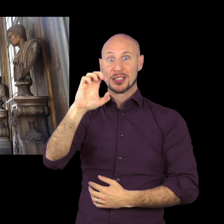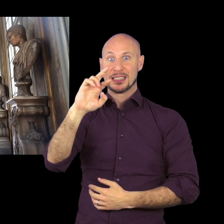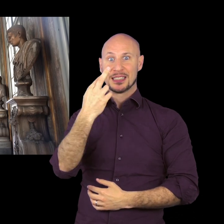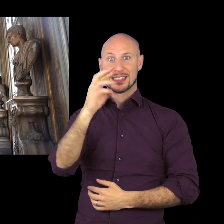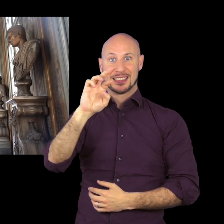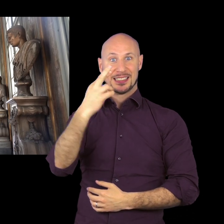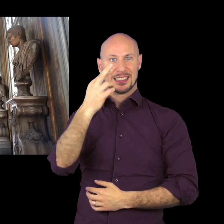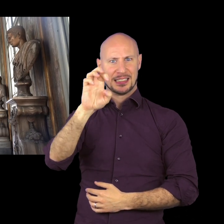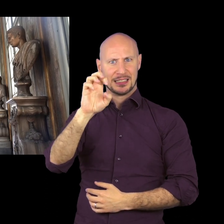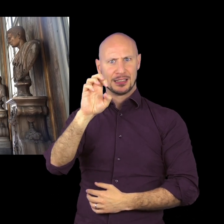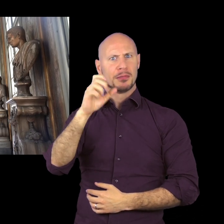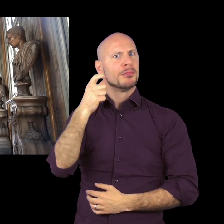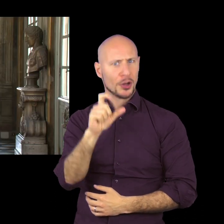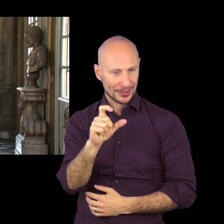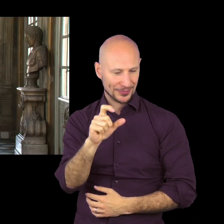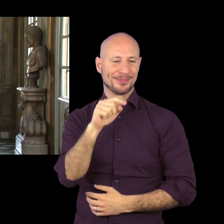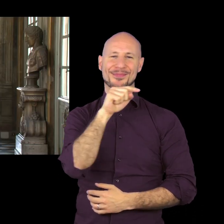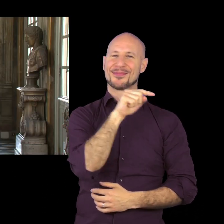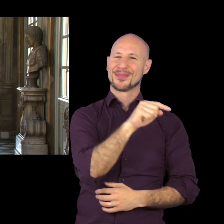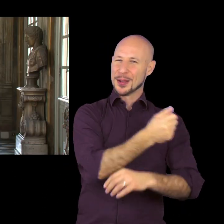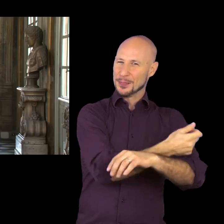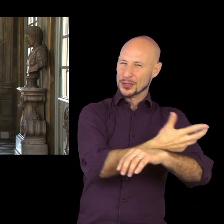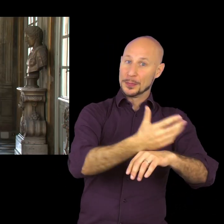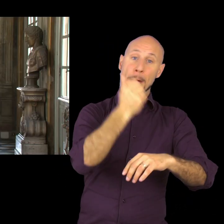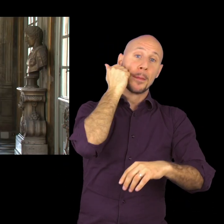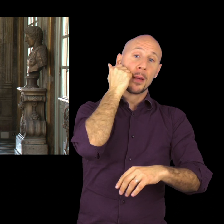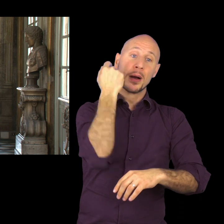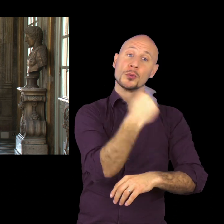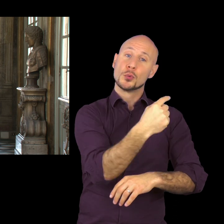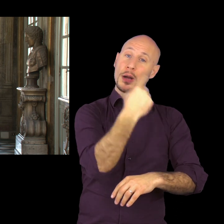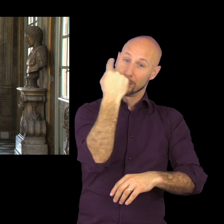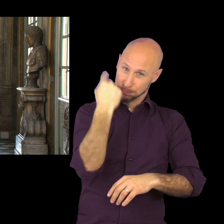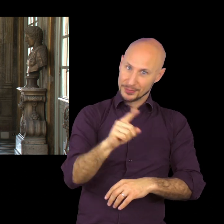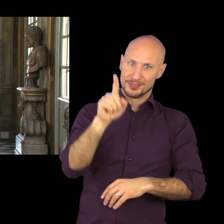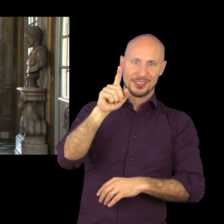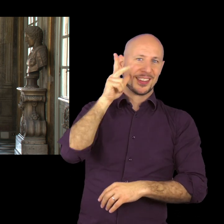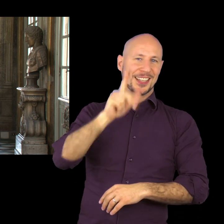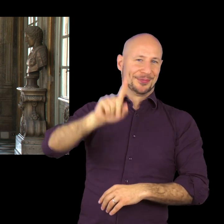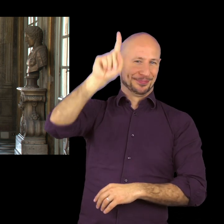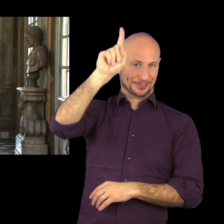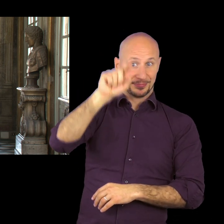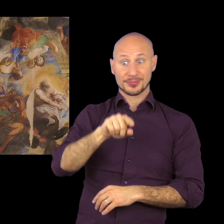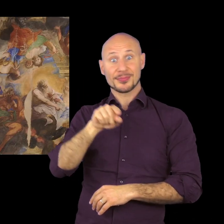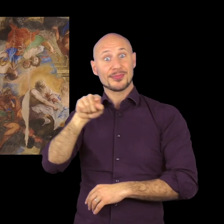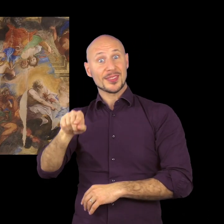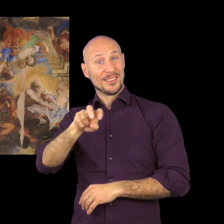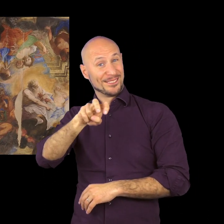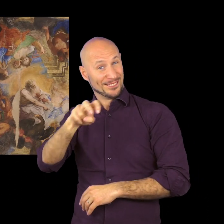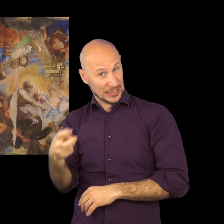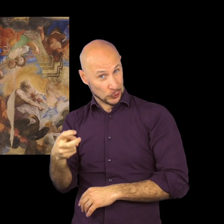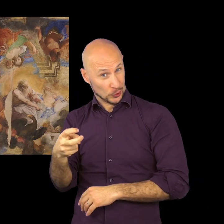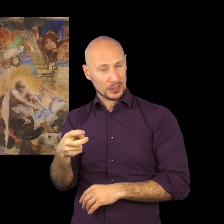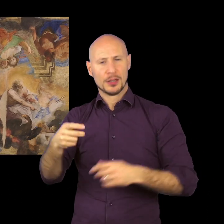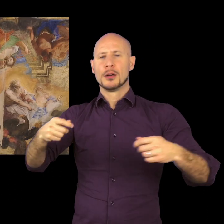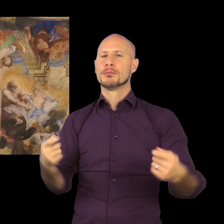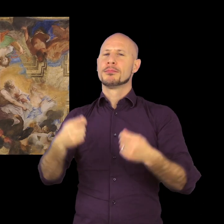in qualche modo è presente in entrambe le narrazioni, perché da una parte Cerere è la madre di Proserbina, ma dall'altra parte è anche